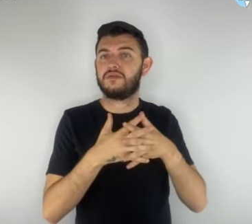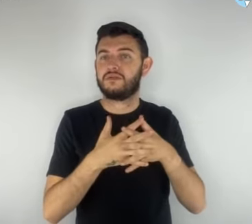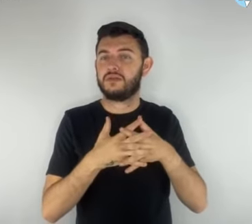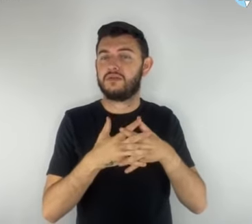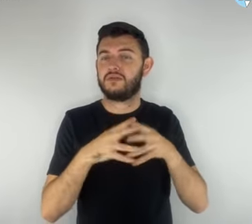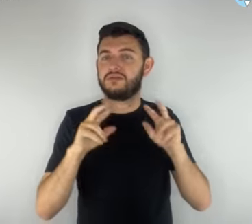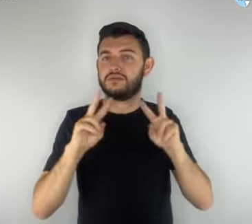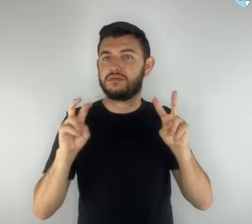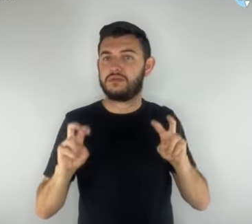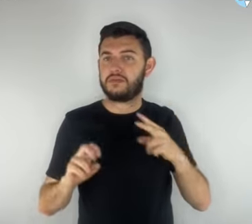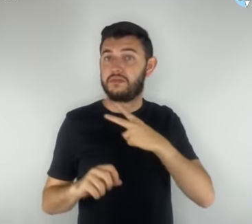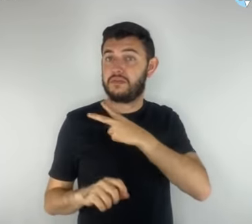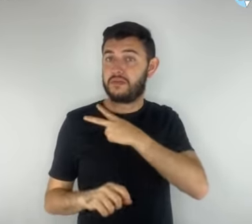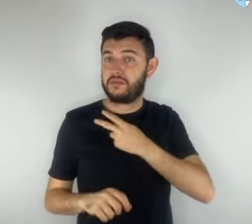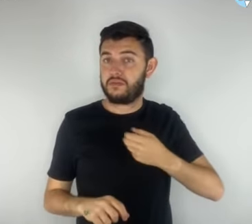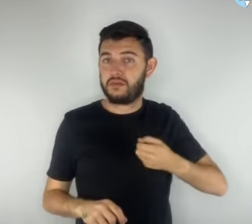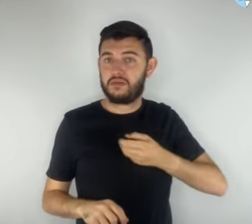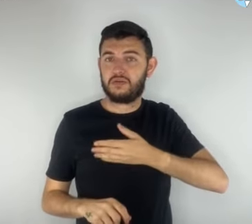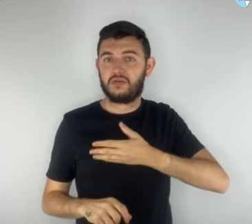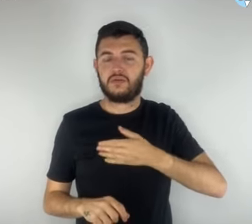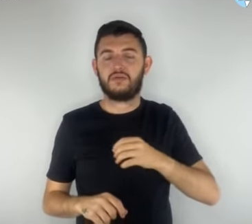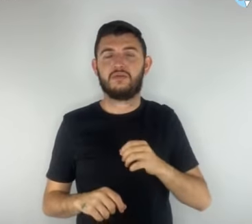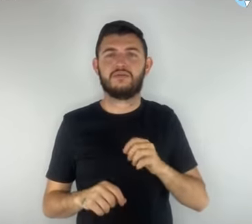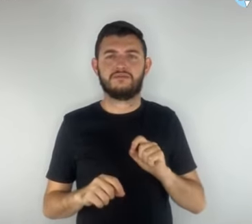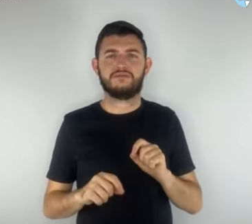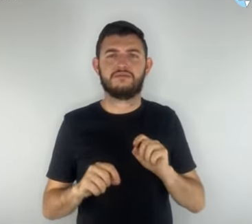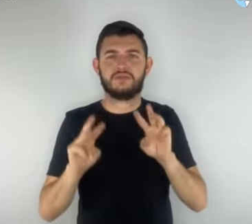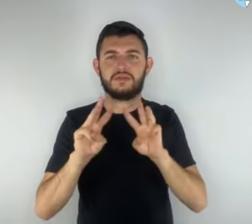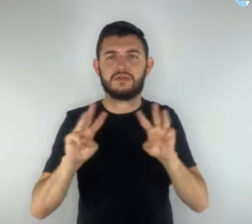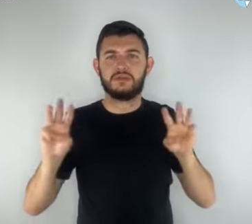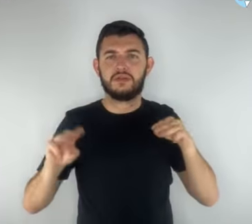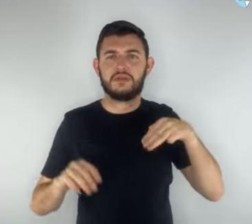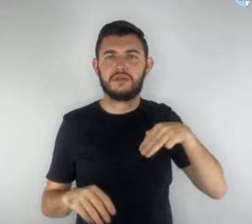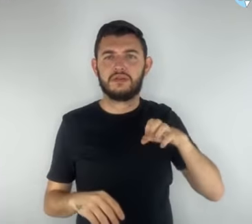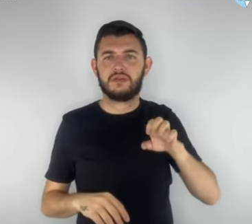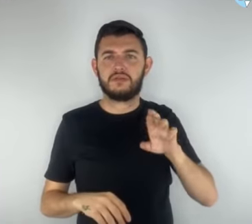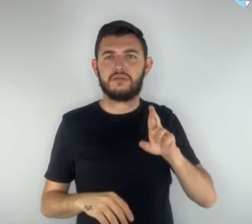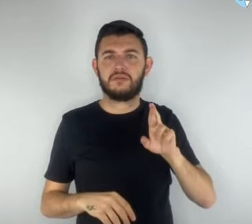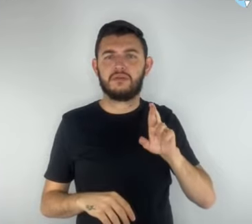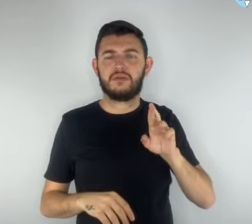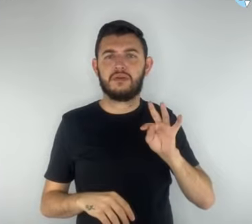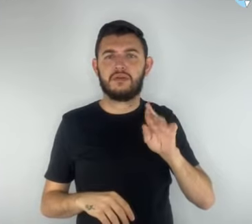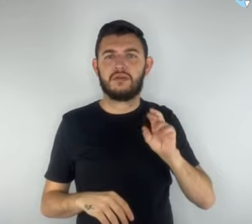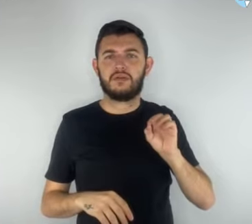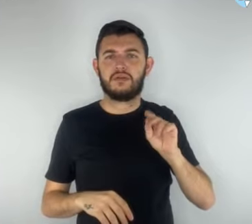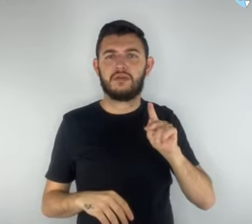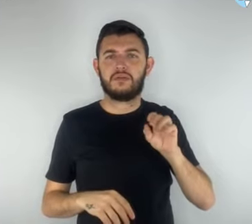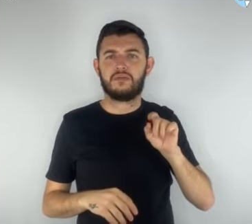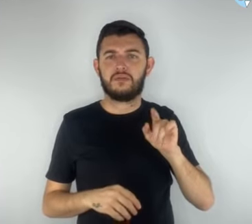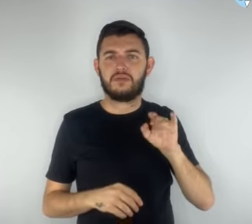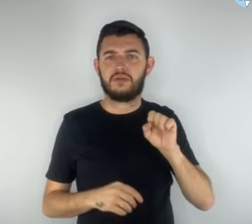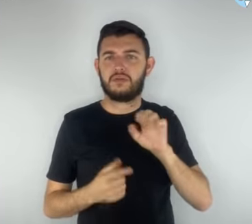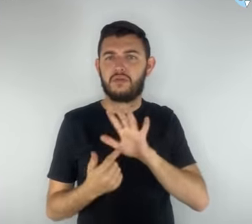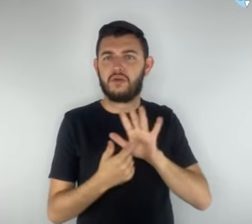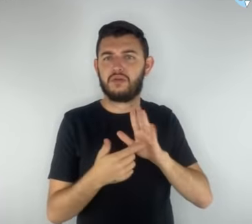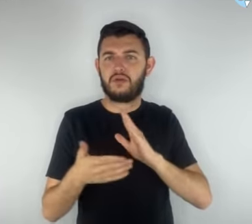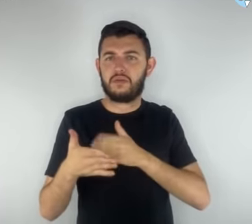Metrópolis aponta os obstáculos que as escolas vêm enfrentando com a implementação do novo ensino